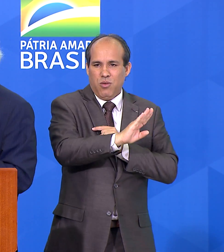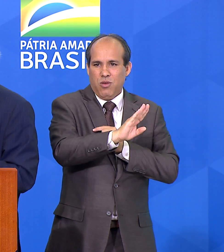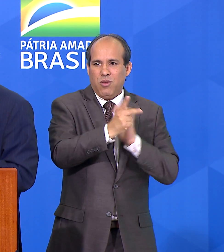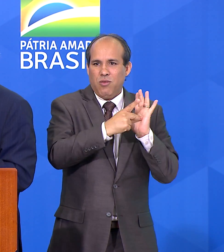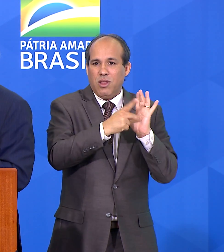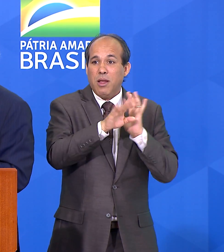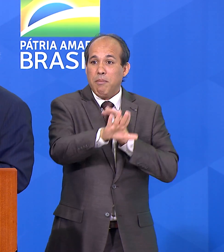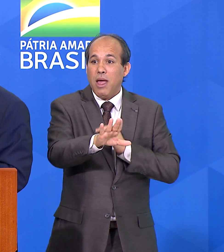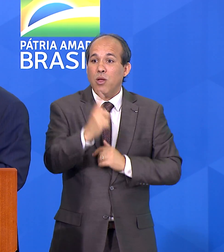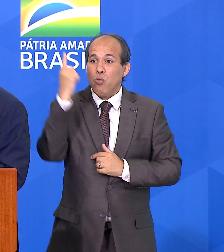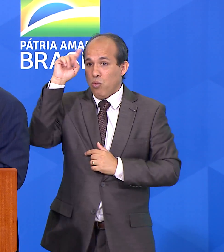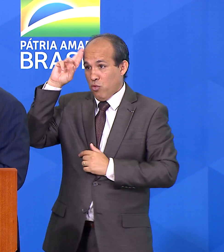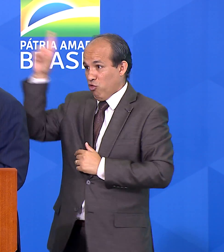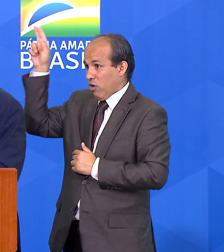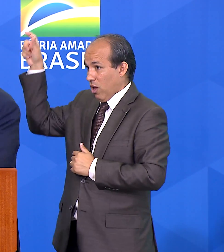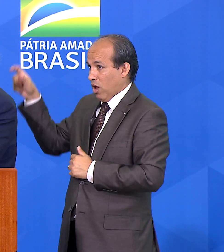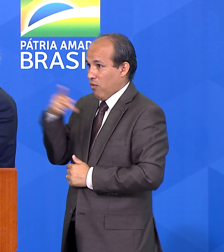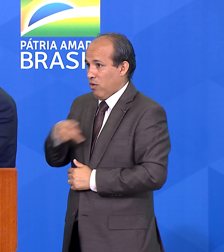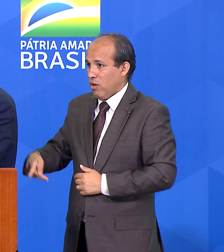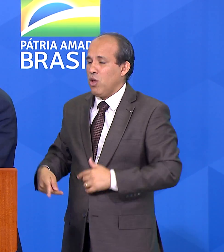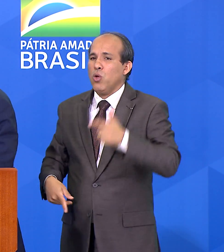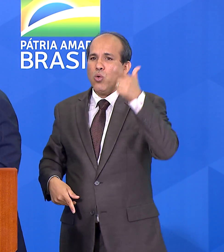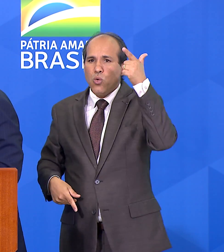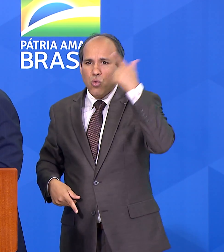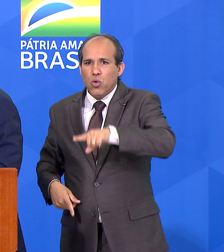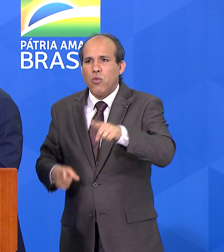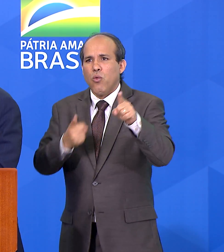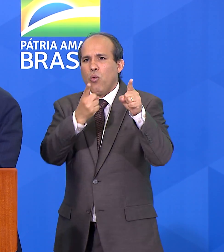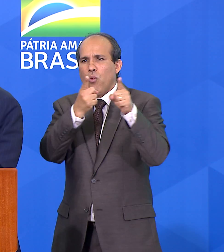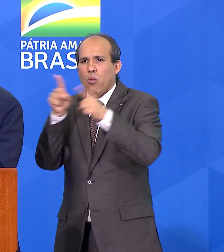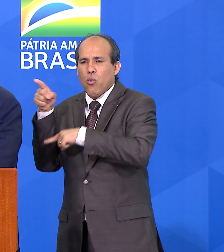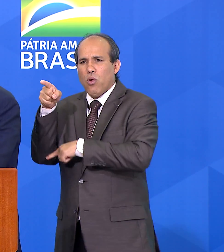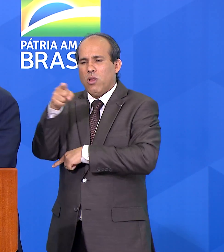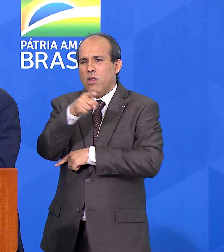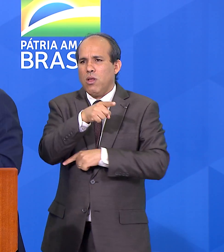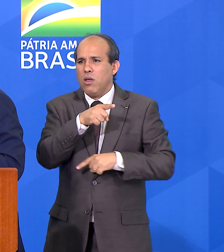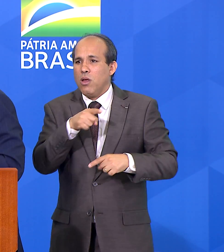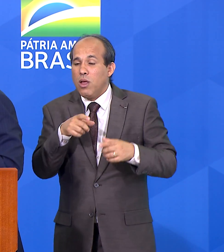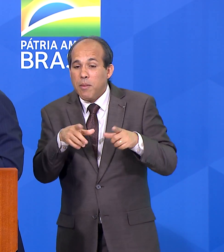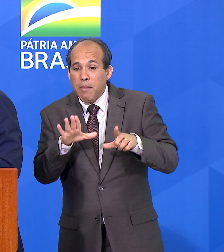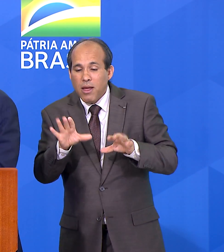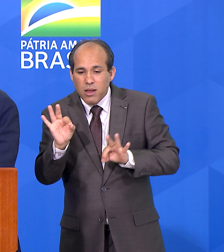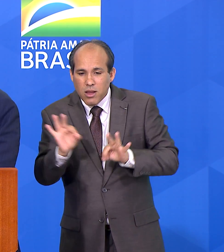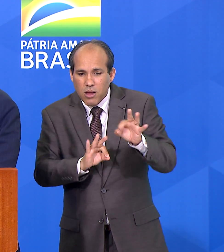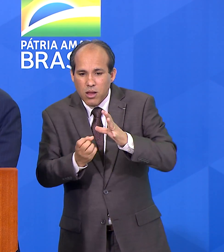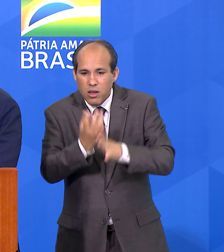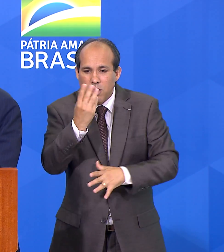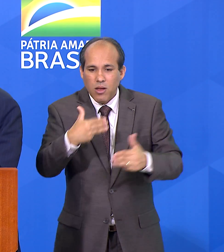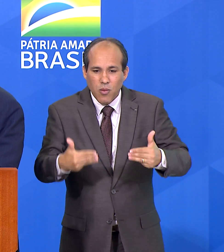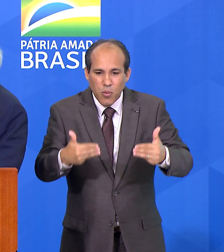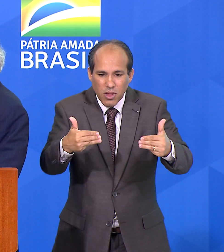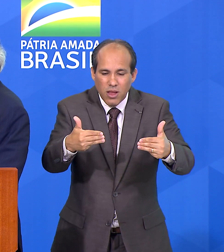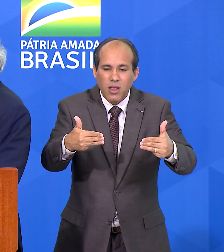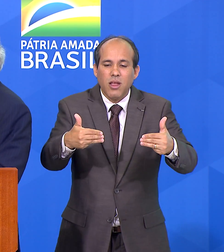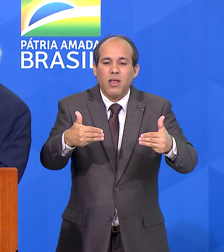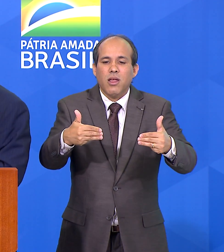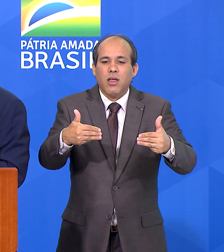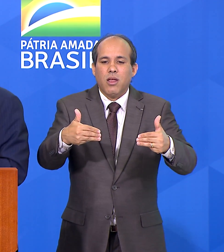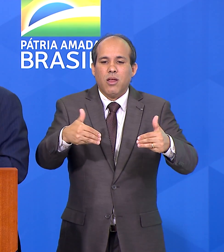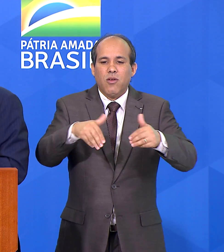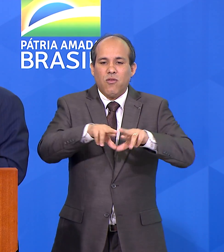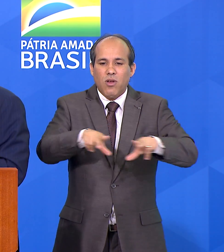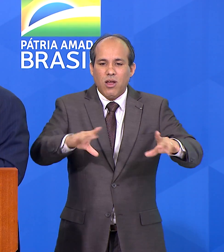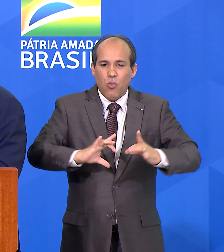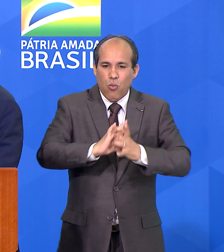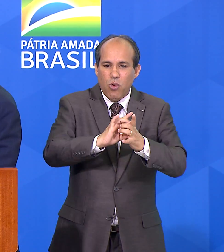que já estava também sendo atacada por comitês ministeriais. Então, quem faz o futuro